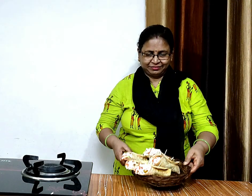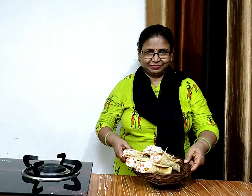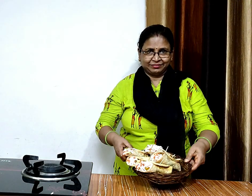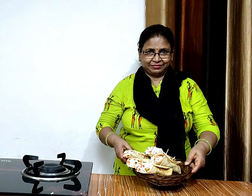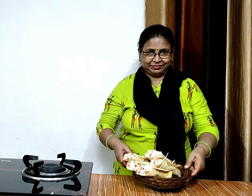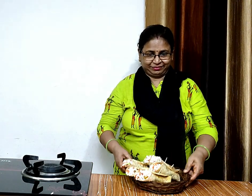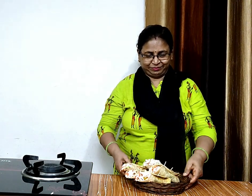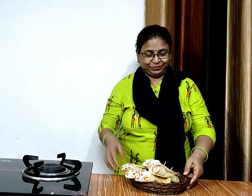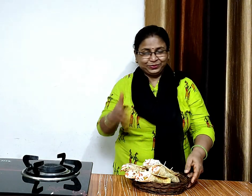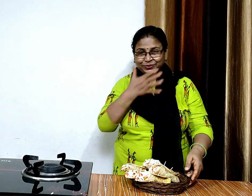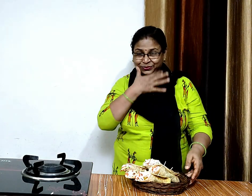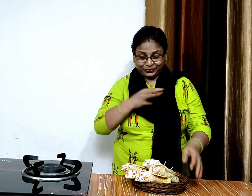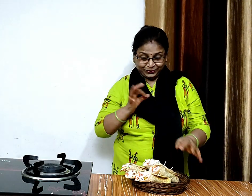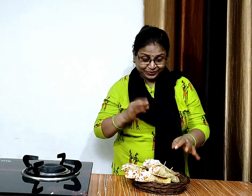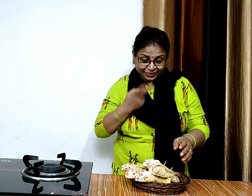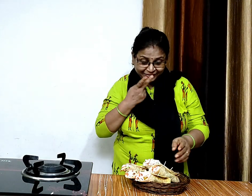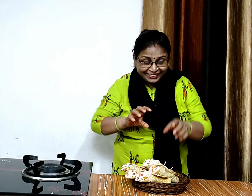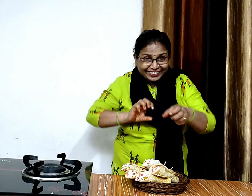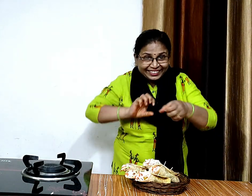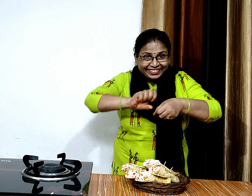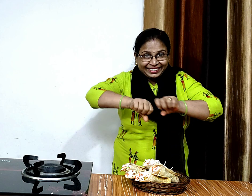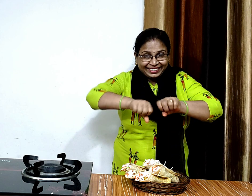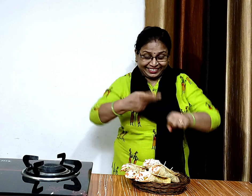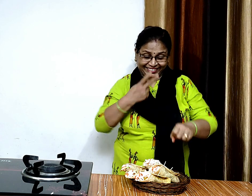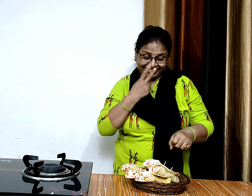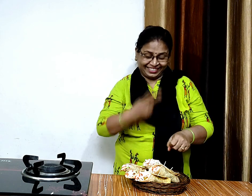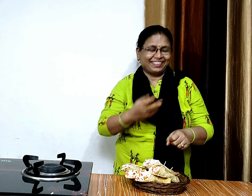स्रेंकी बन कर दयार है ये खान में फोली टेस्टी होती है